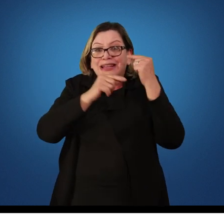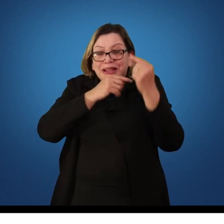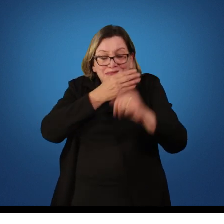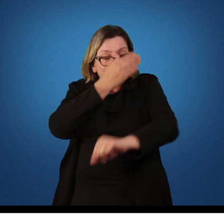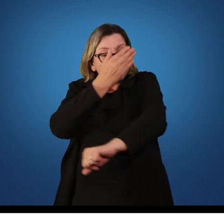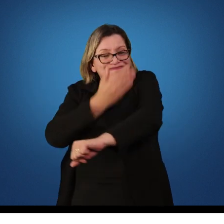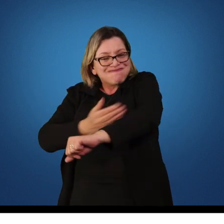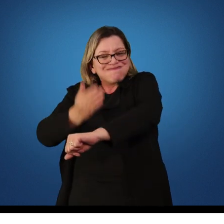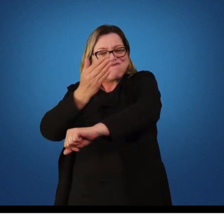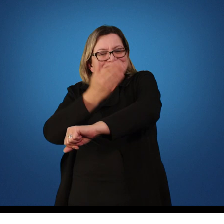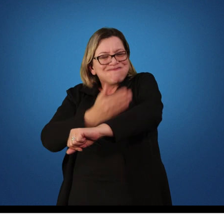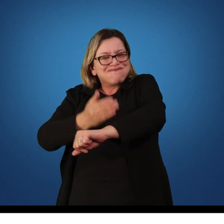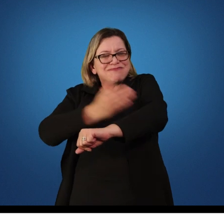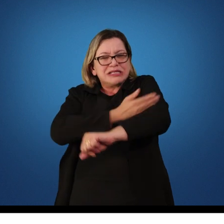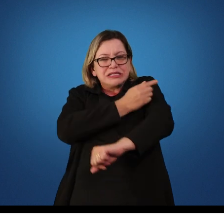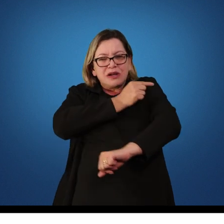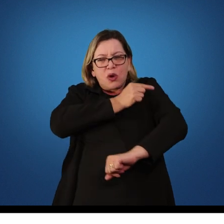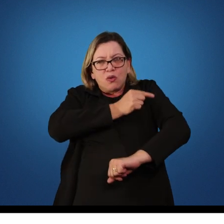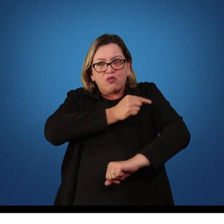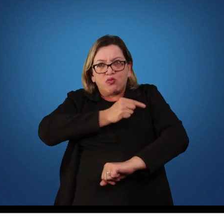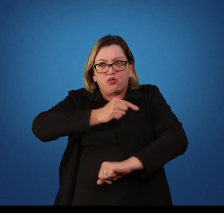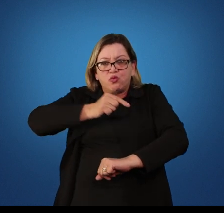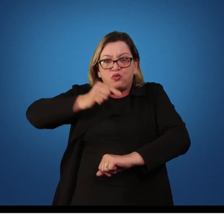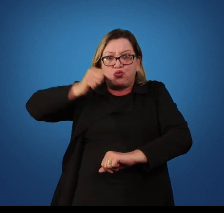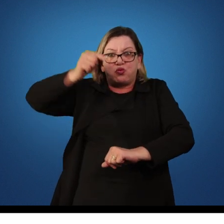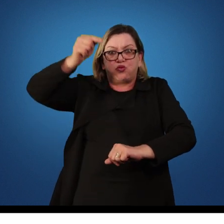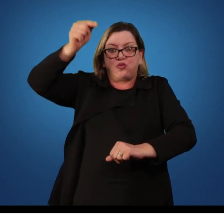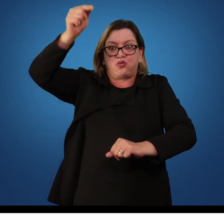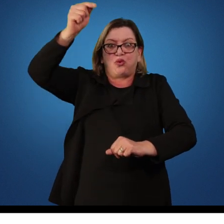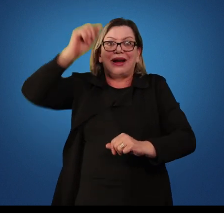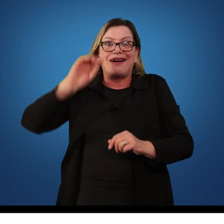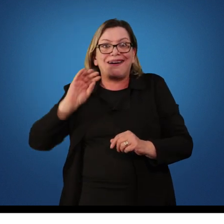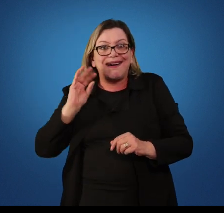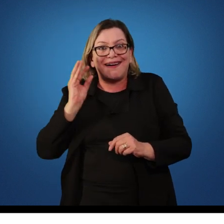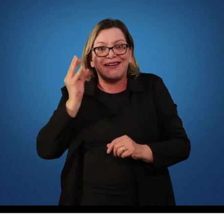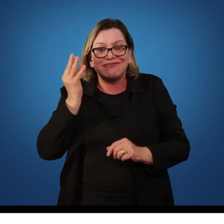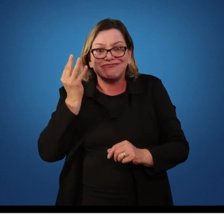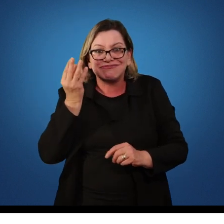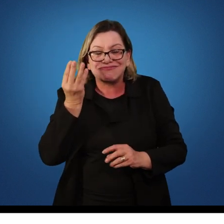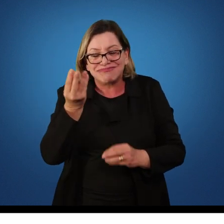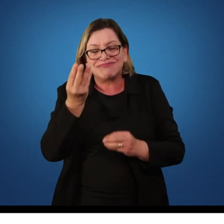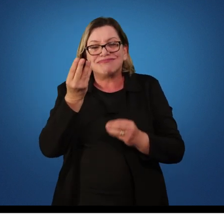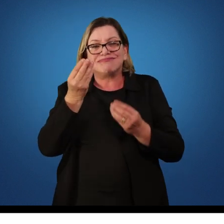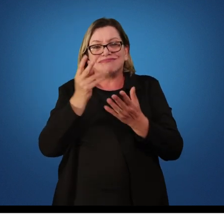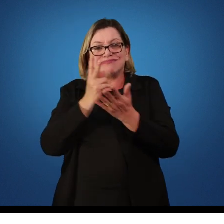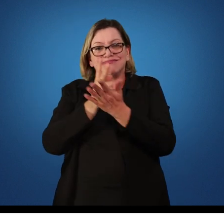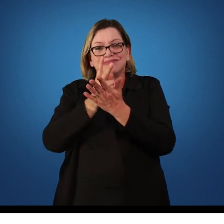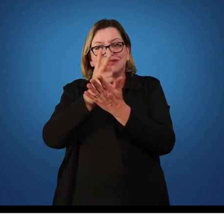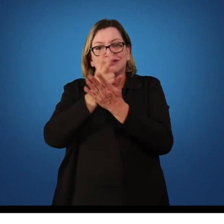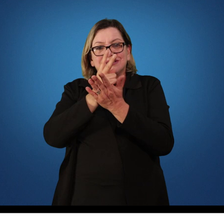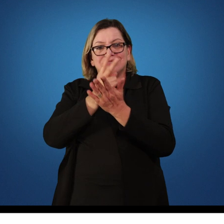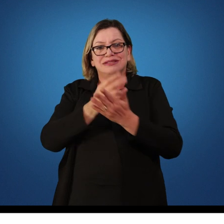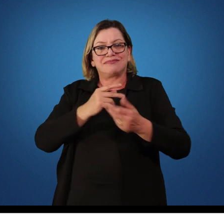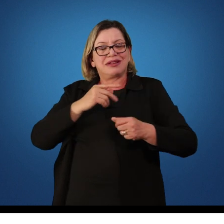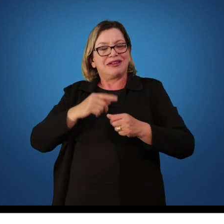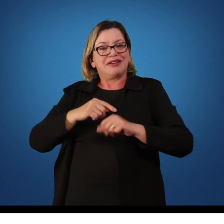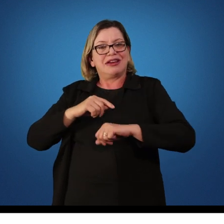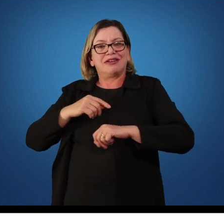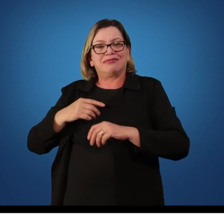e, com a medida que ele vai melhorando, a curva vai, à medida que o tempo vai passando, a curva vai